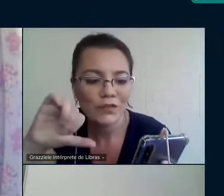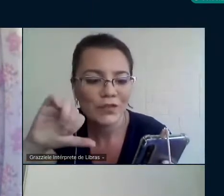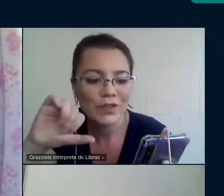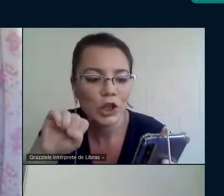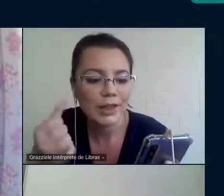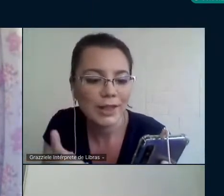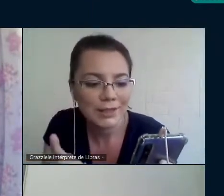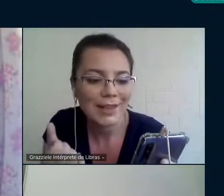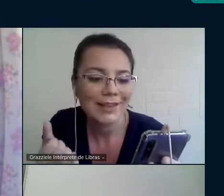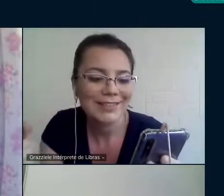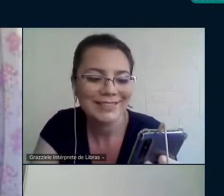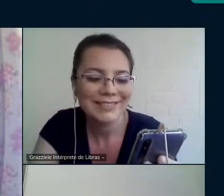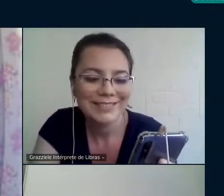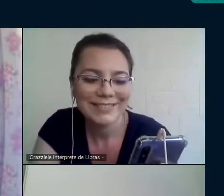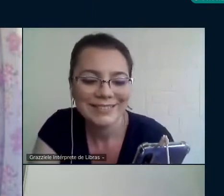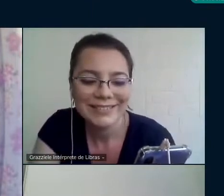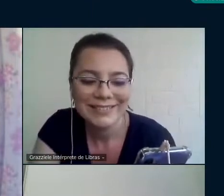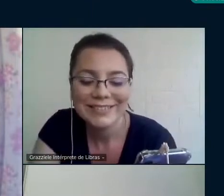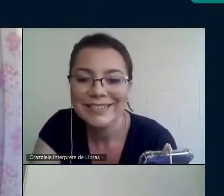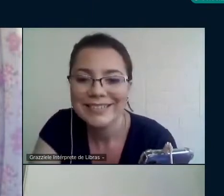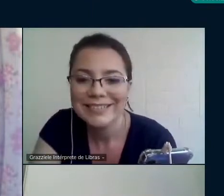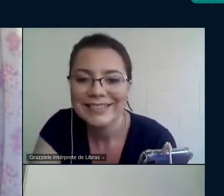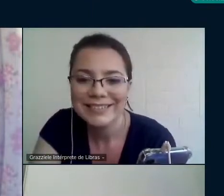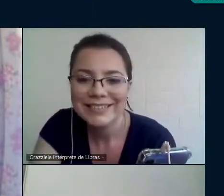que